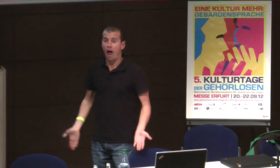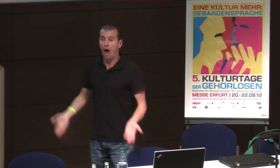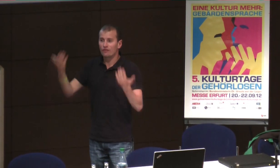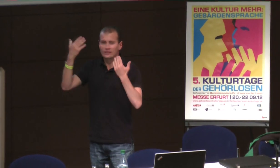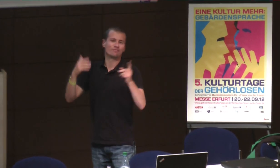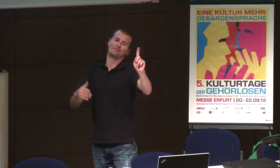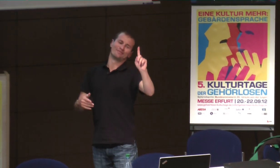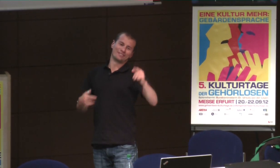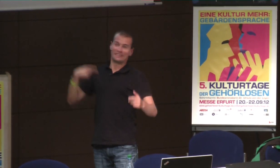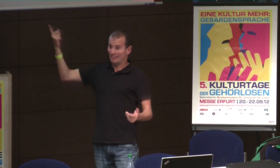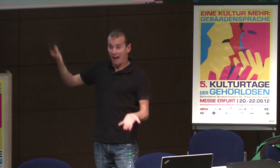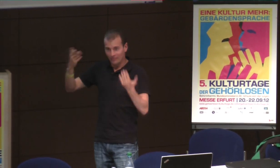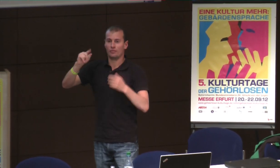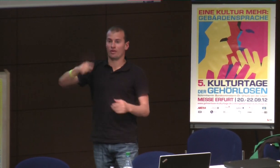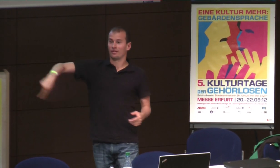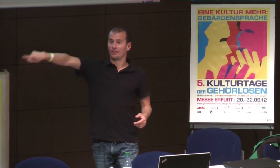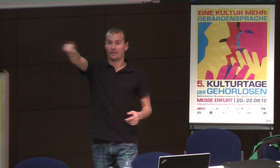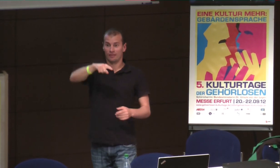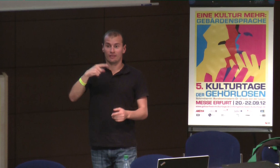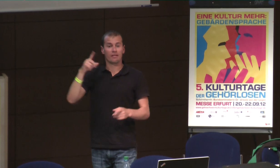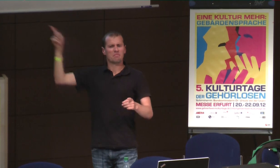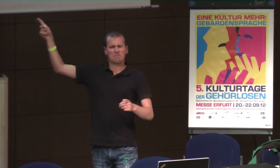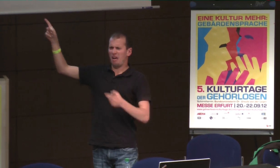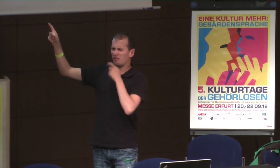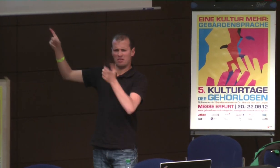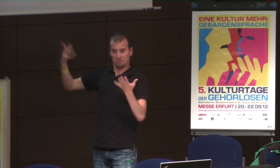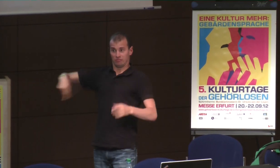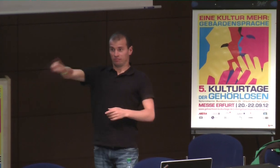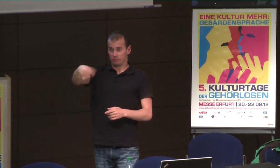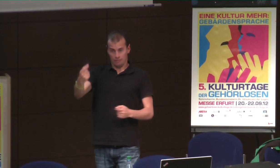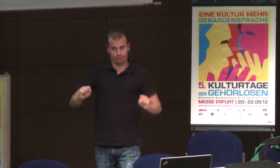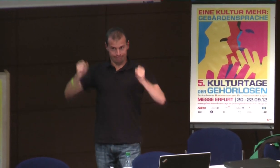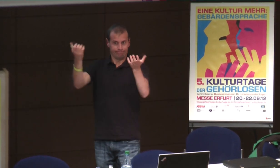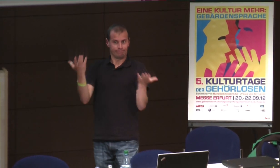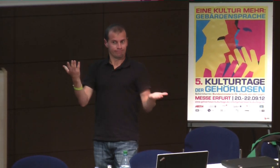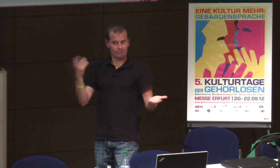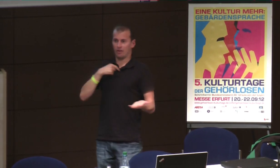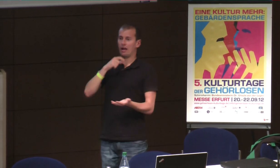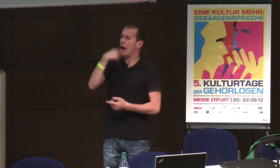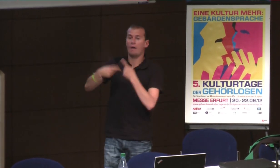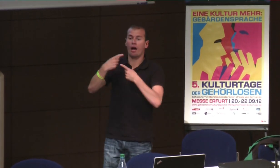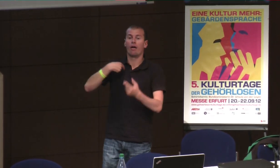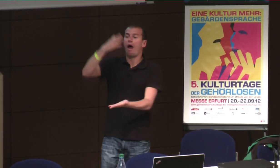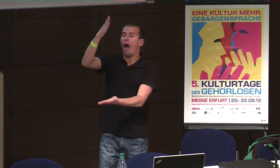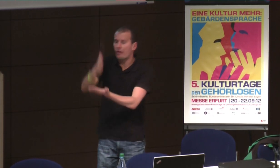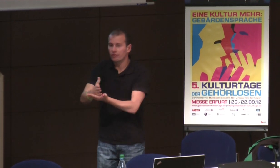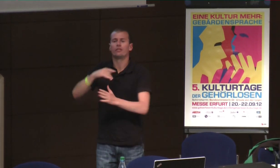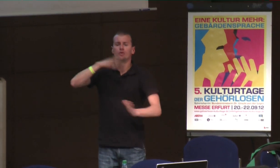das ist das Ende meines Vortrags, steht auch, nein, nicht wirklich, aber es ist im übertragenen Sinn gemeint, also engagiert euch, seid dabei,